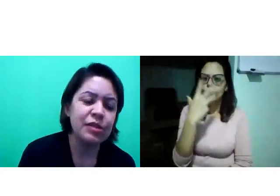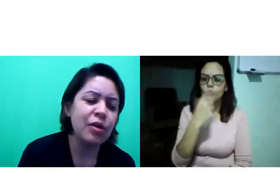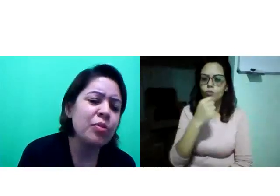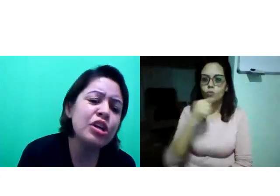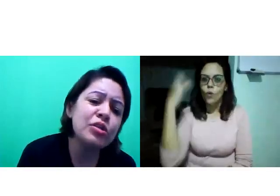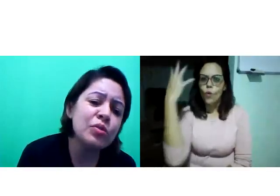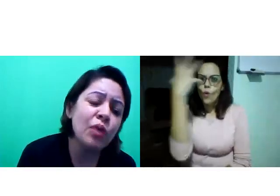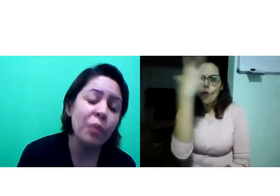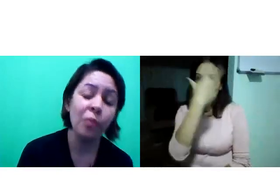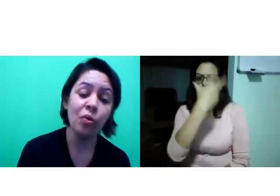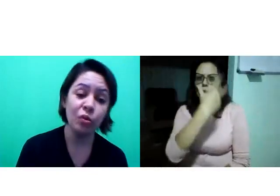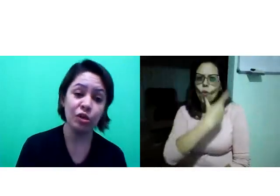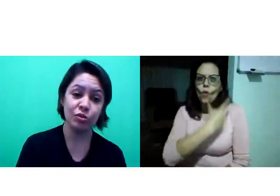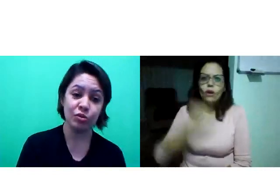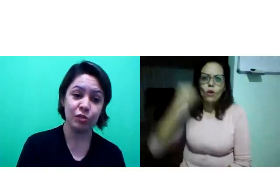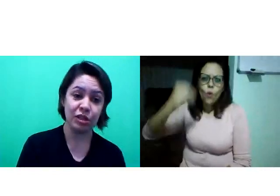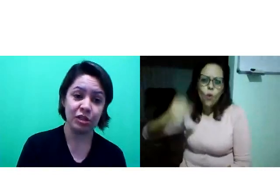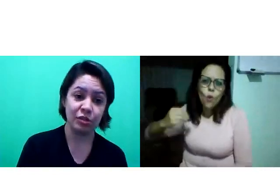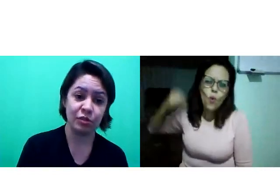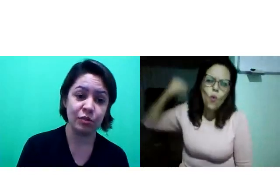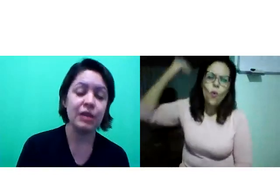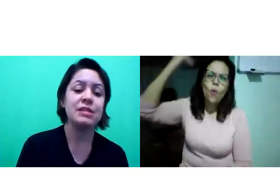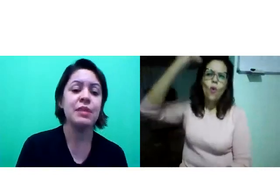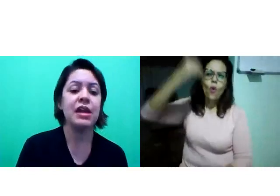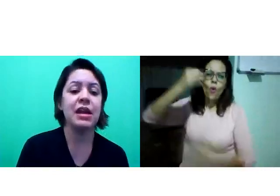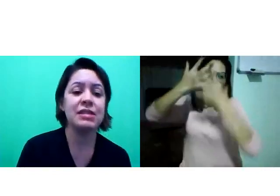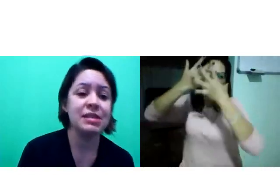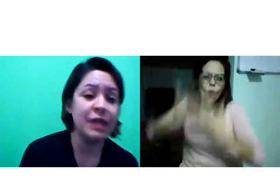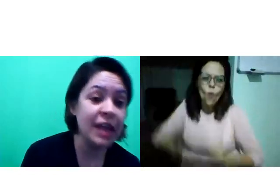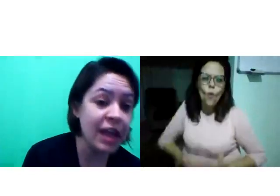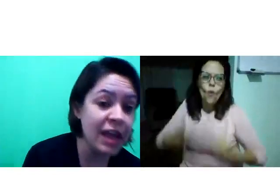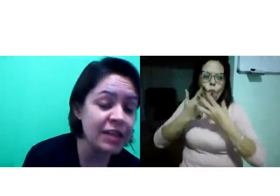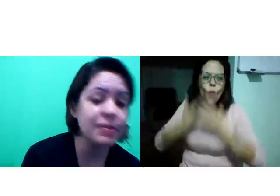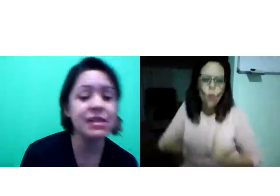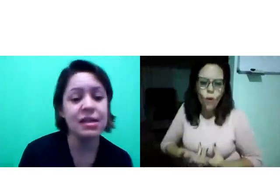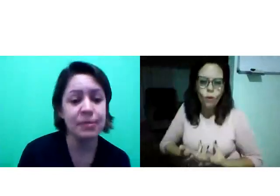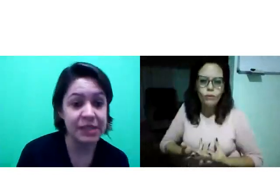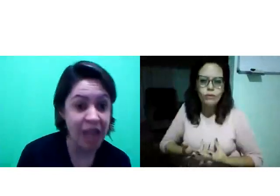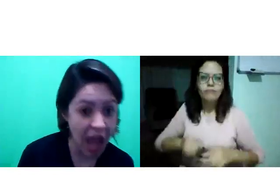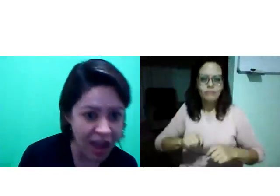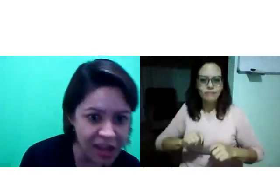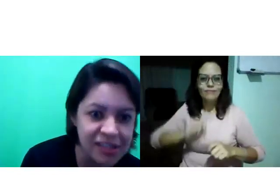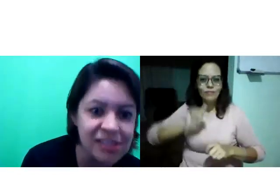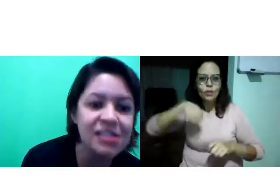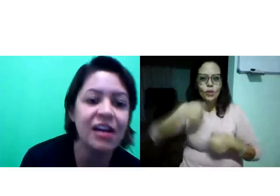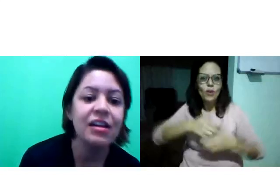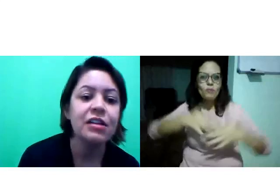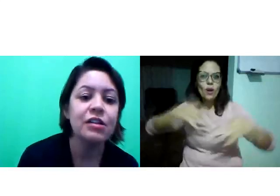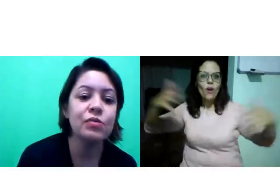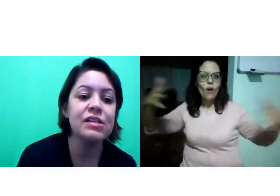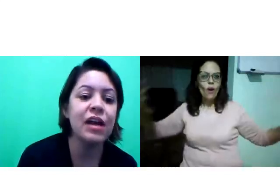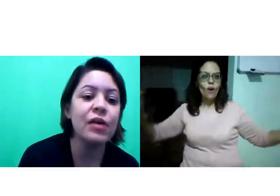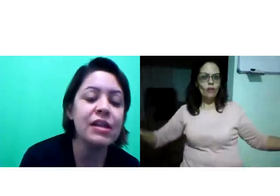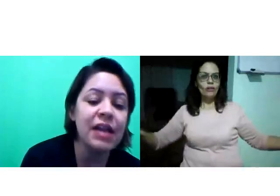Ó, bonito. Ó, muito bonito. Experiência. Experiência. Paciência. Paciência.